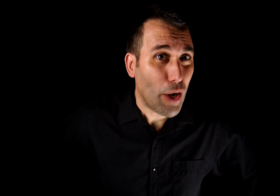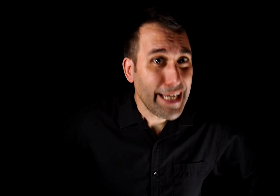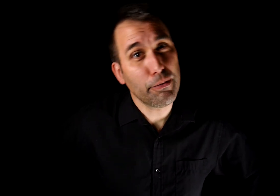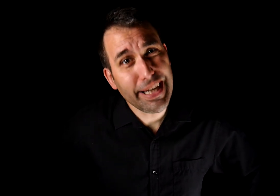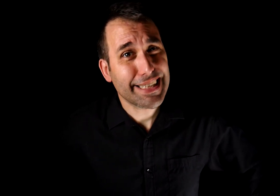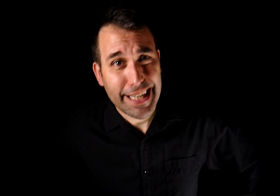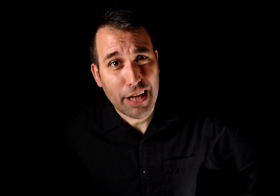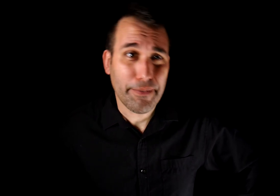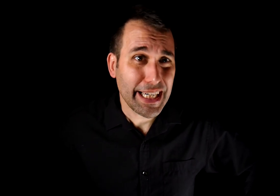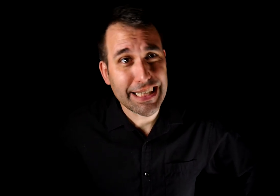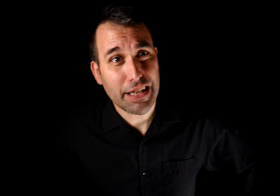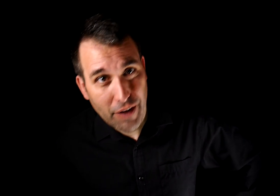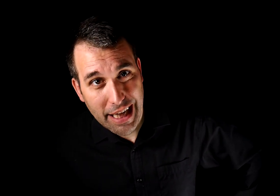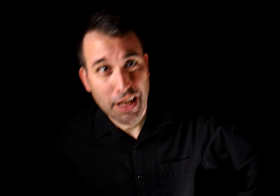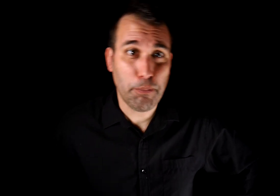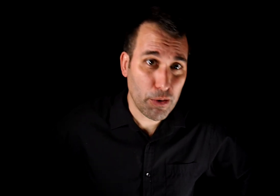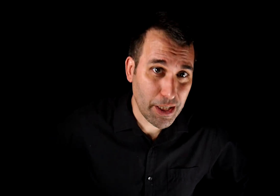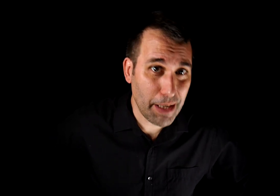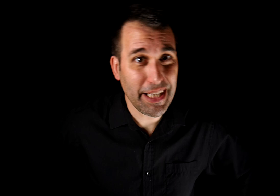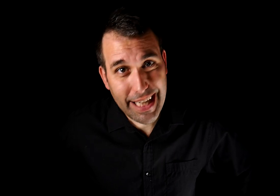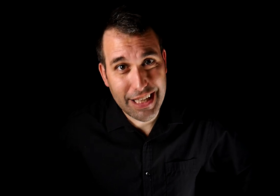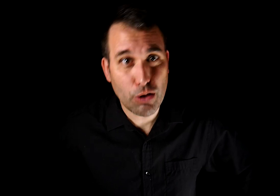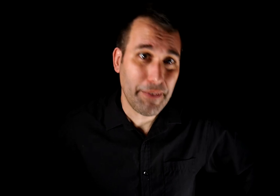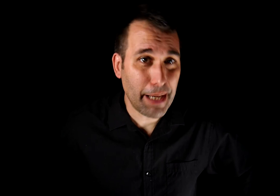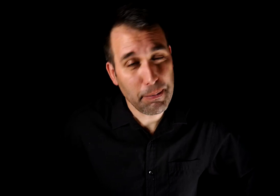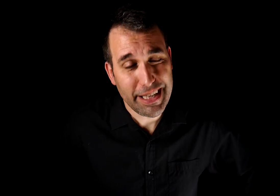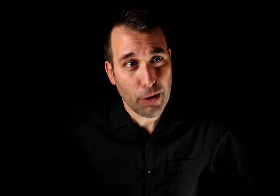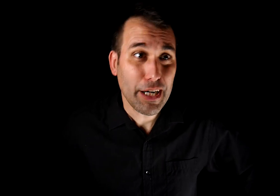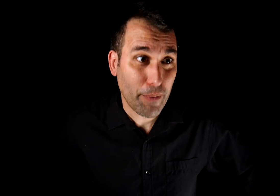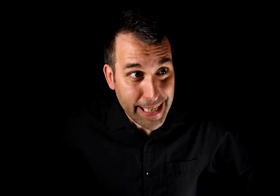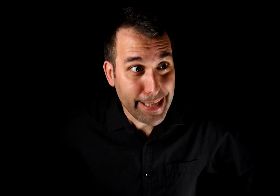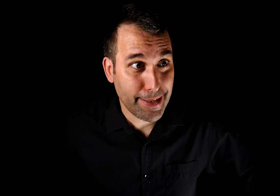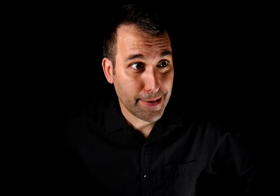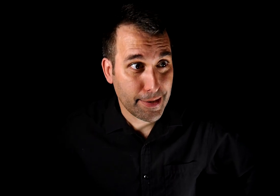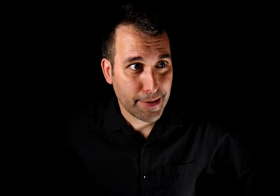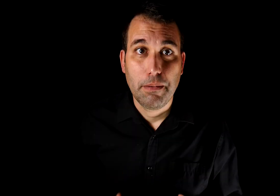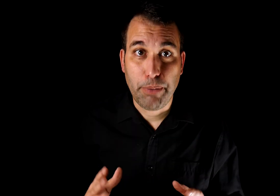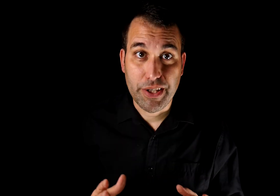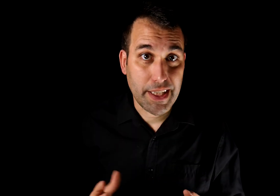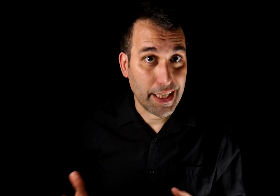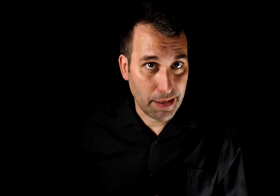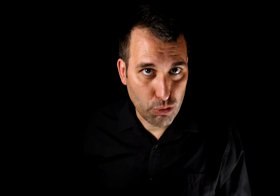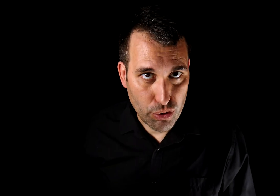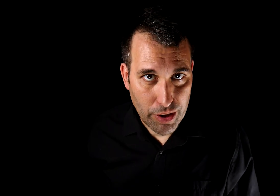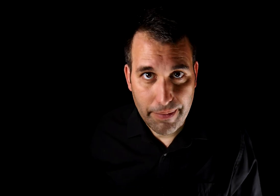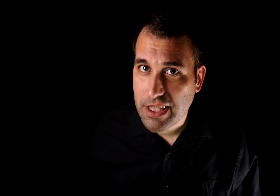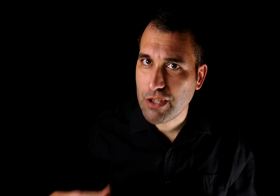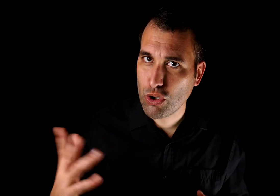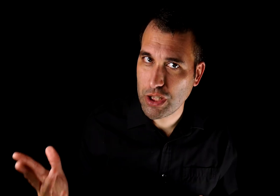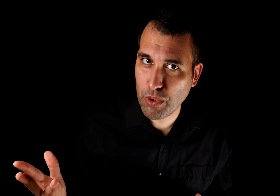alguien me hubiera enseñado a ver las red flags, posiblemente esto me habría permitido verlo venir. Pero antes de llegar a ese punto, y a veces incluso después,